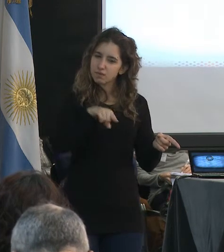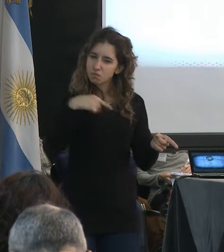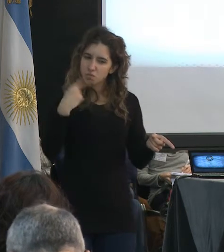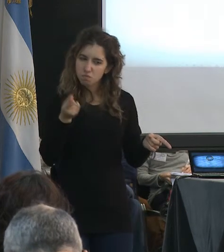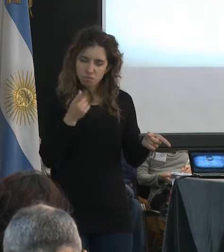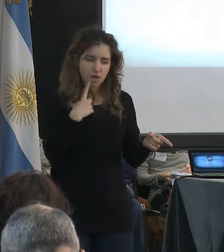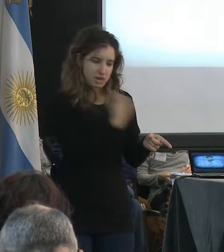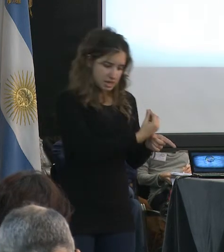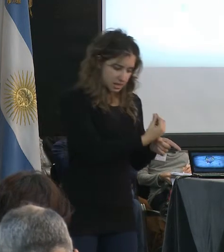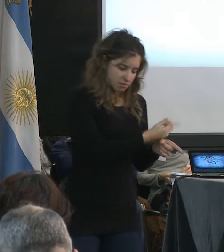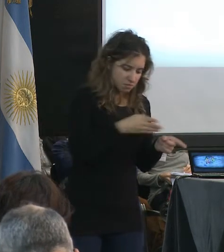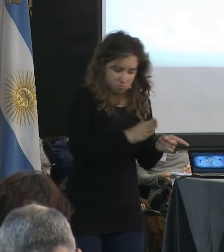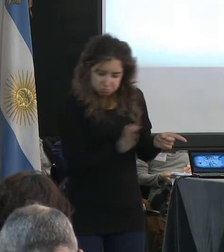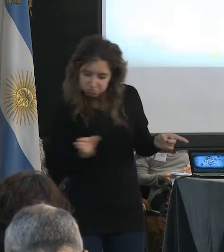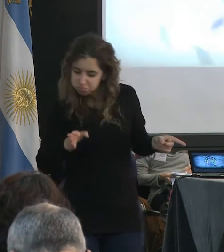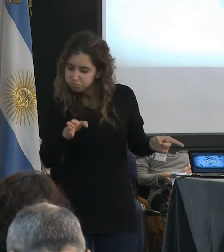alternativas, porque una ley